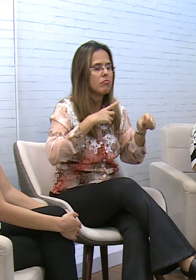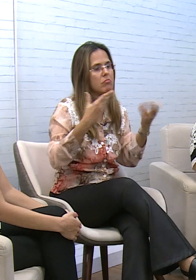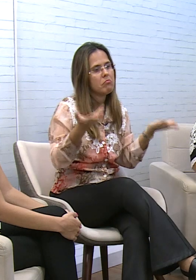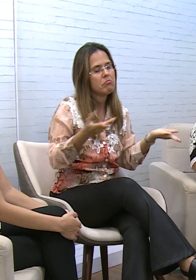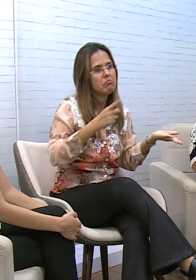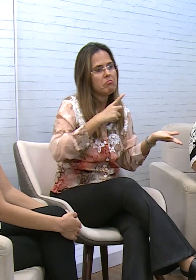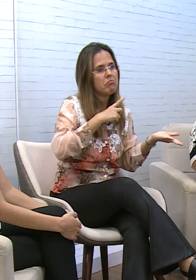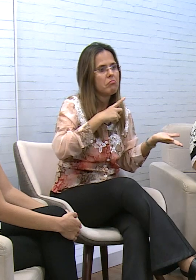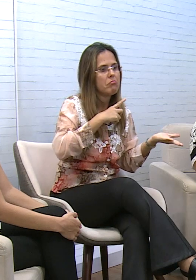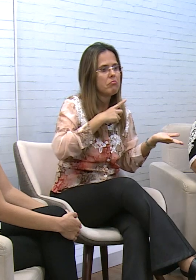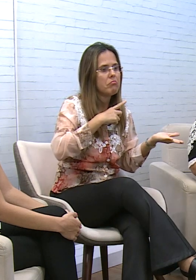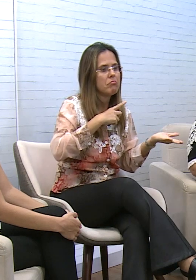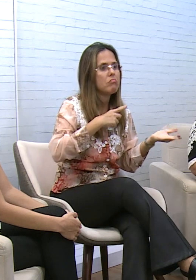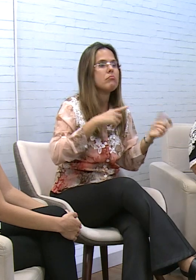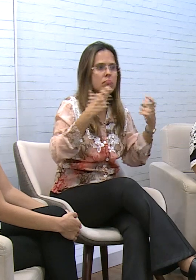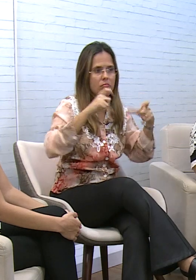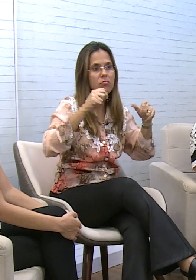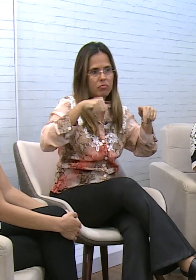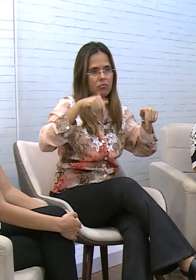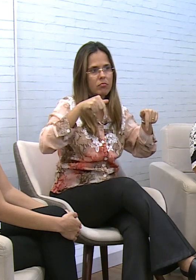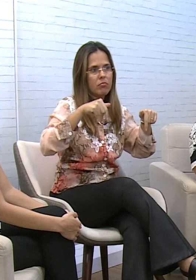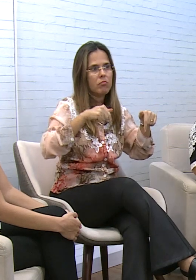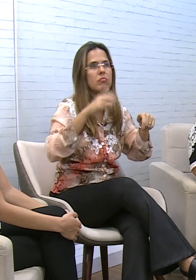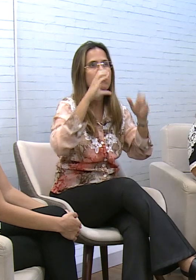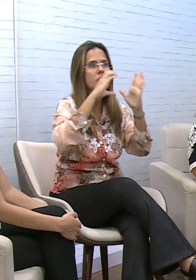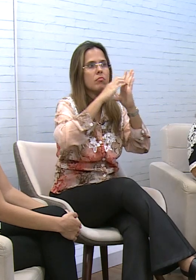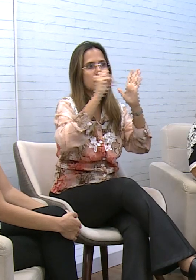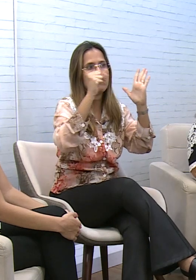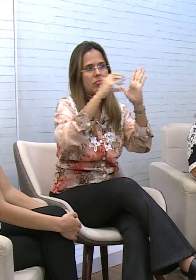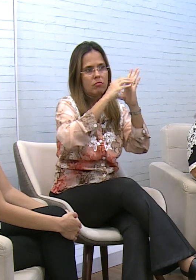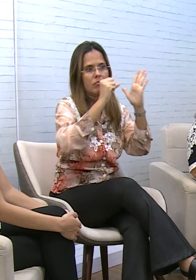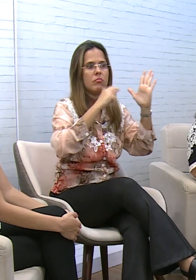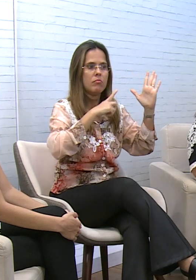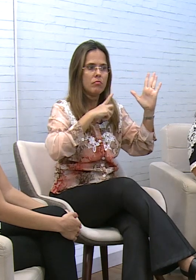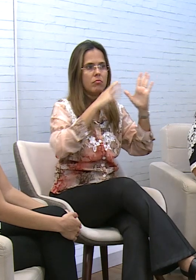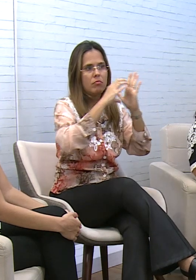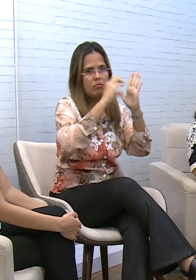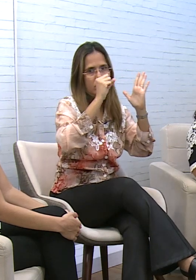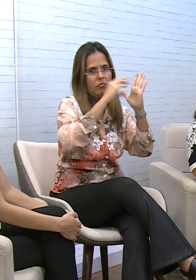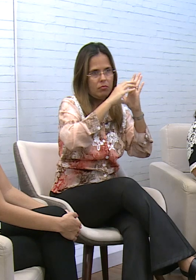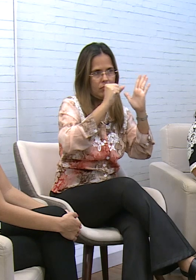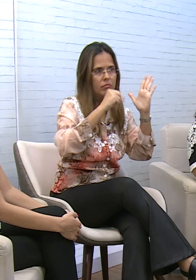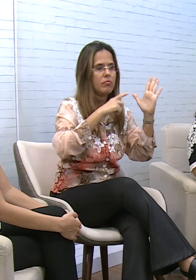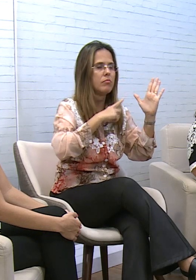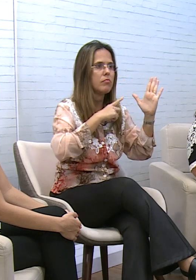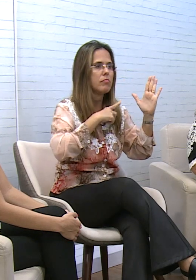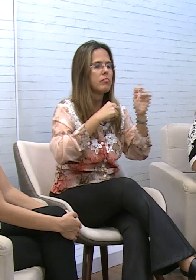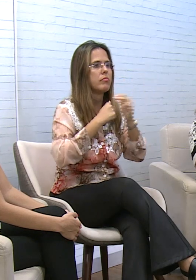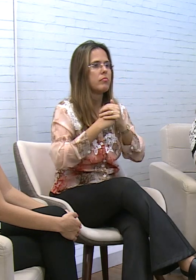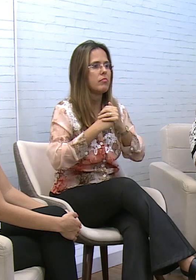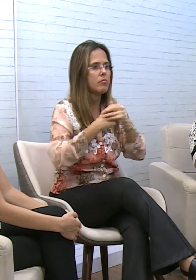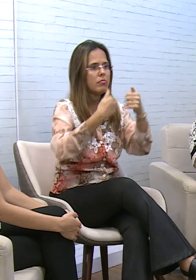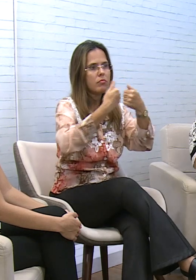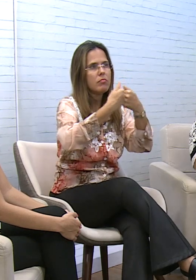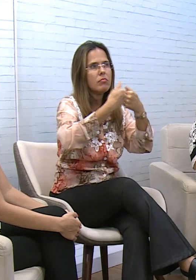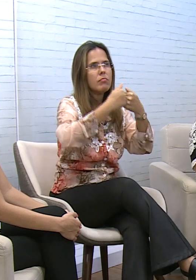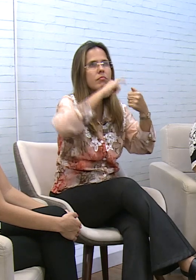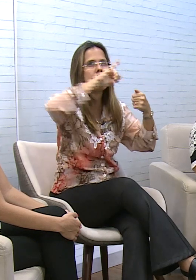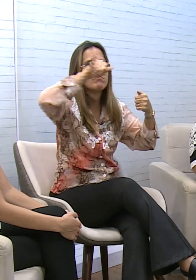mais do estado. A gente tem o CAIS, que o Centro de Atenção ao Surdo, que funciona ali perto, aqui perto da TV Mar, perto da